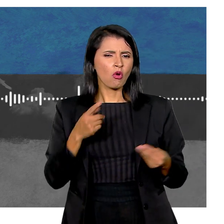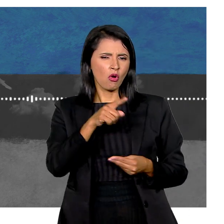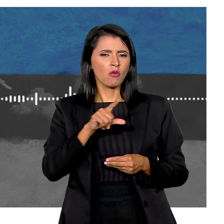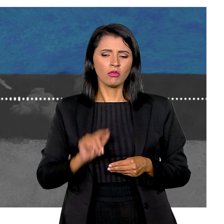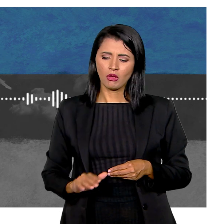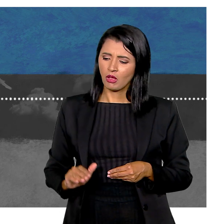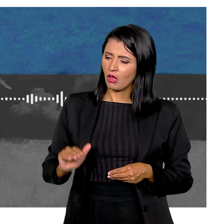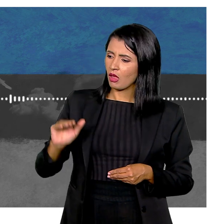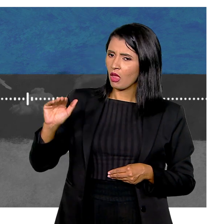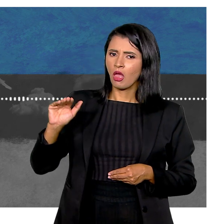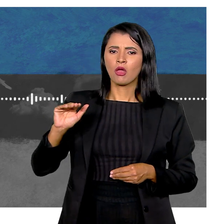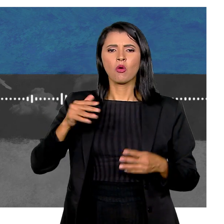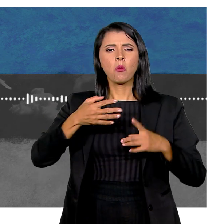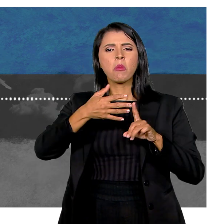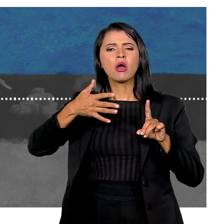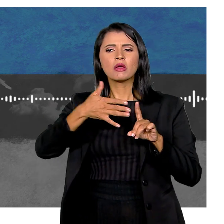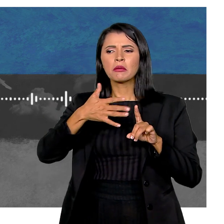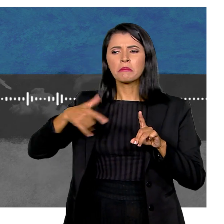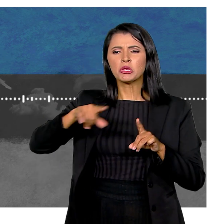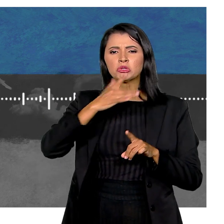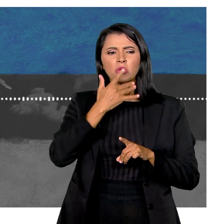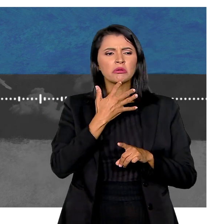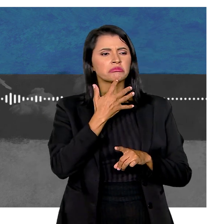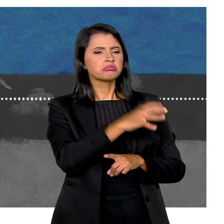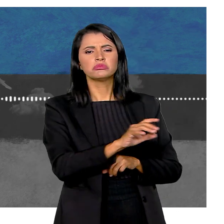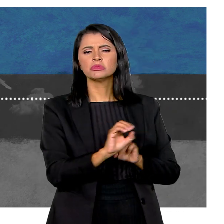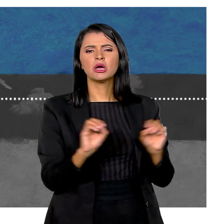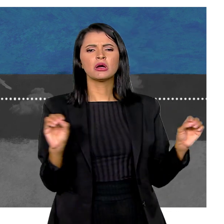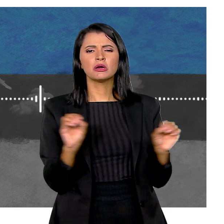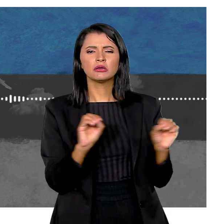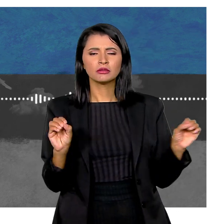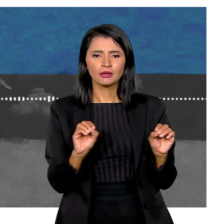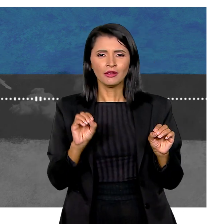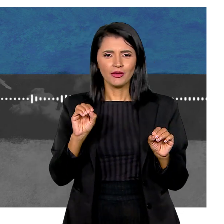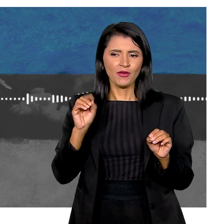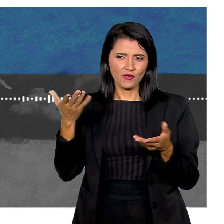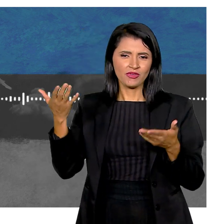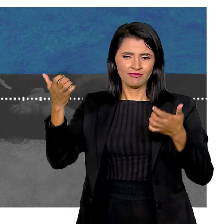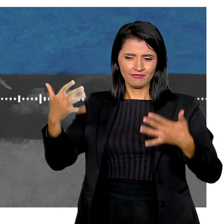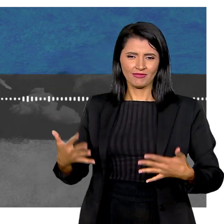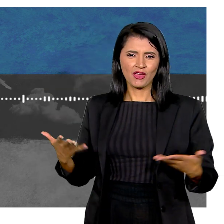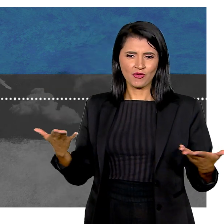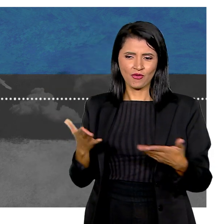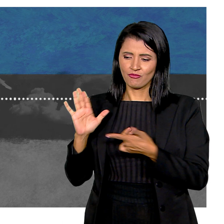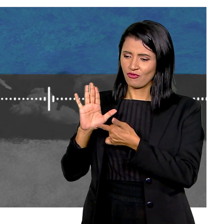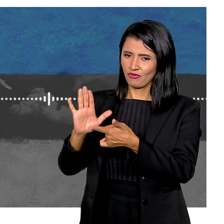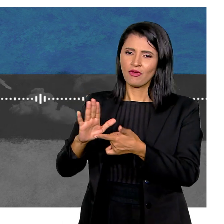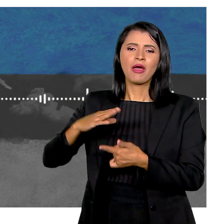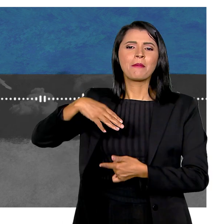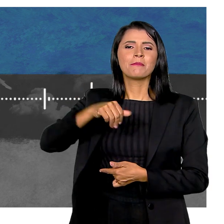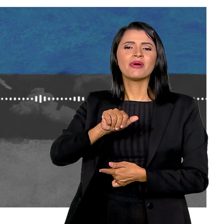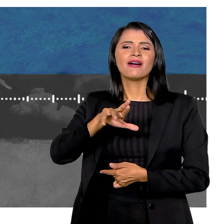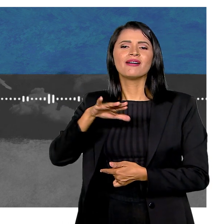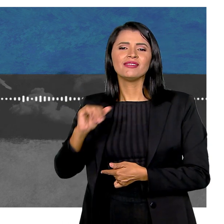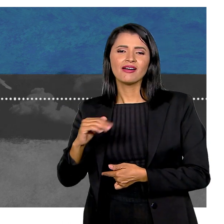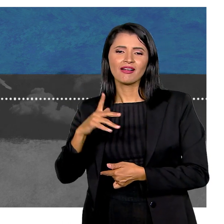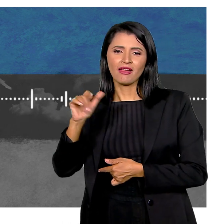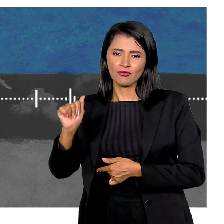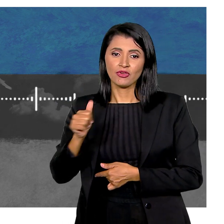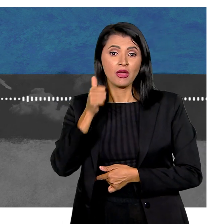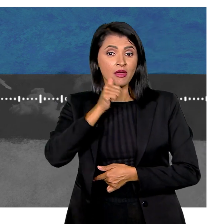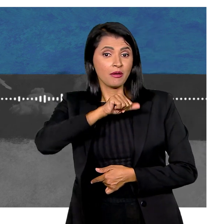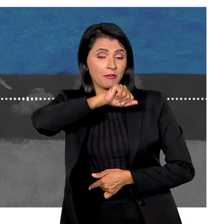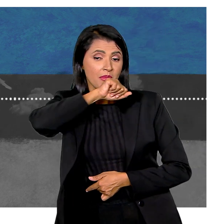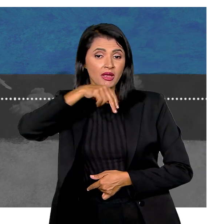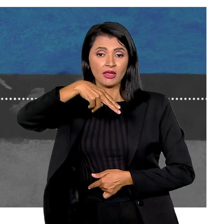Como deve ser crescer com uma síndrome que quase ninguém conhece? Nos trechos que acabamos de tocar Você ouviu a Maria Cláudia,